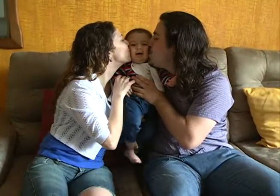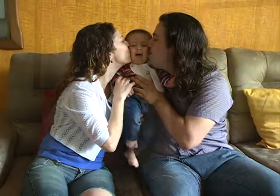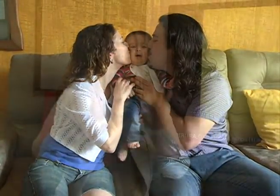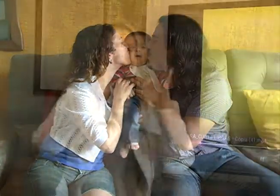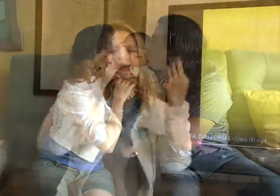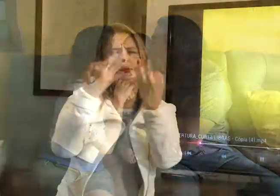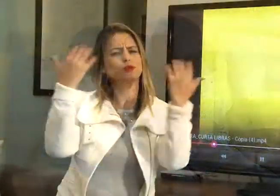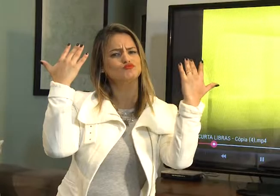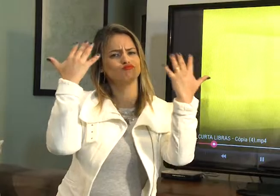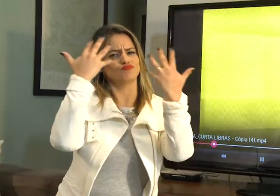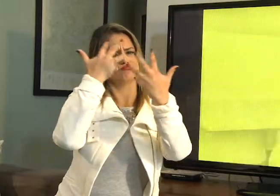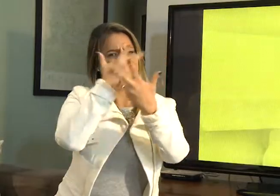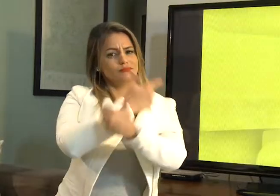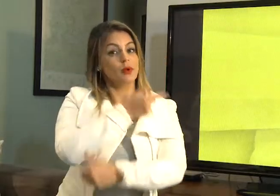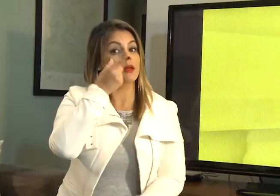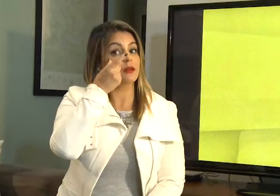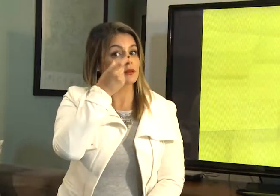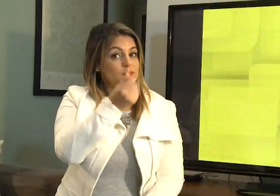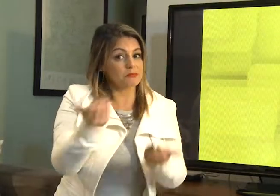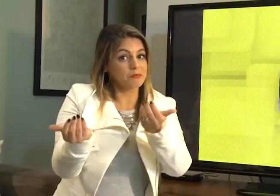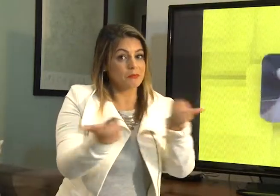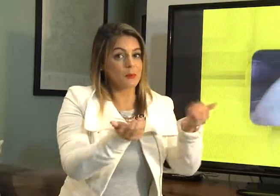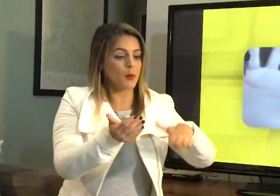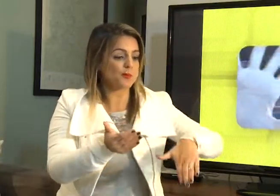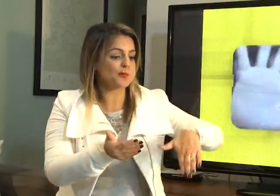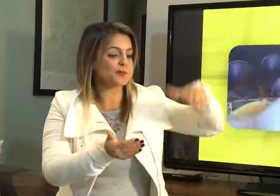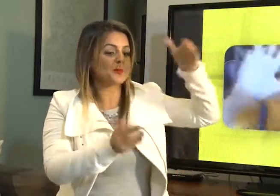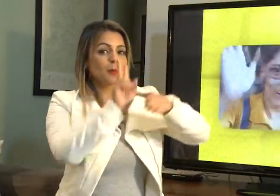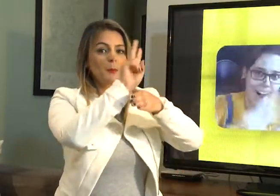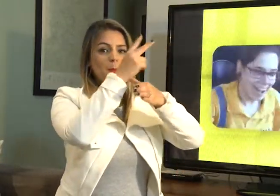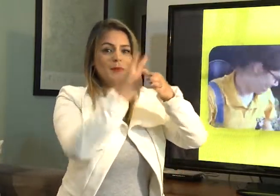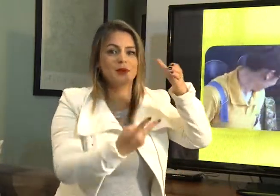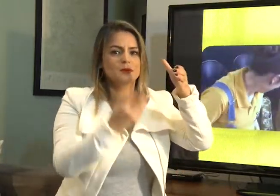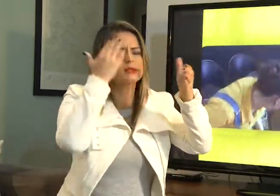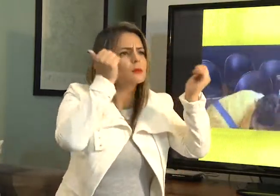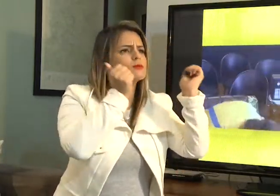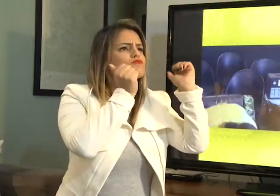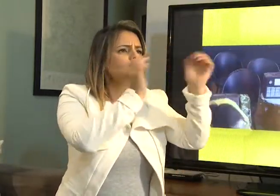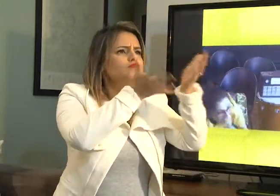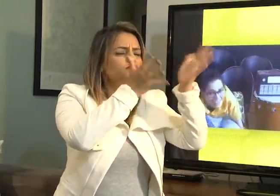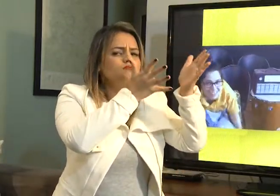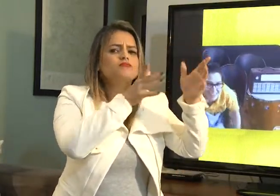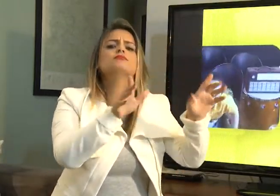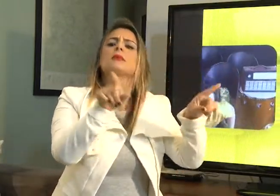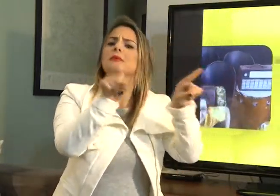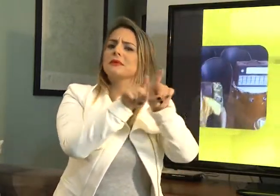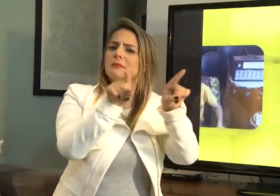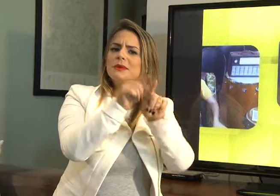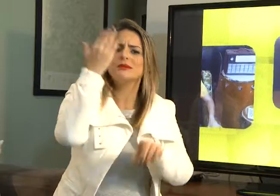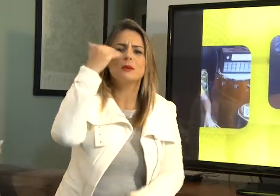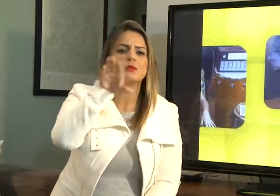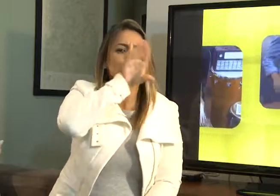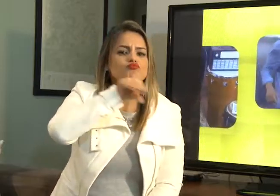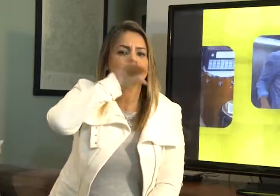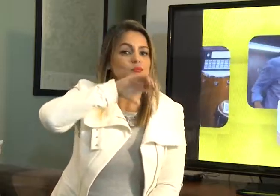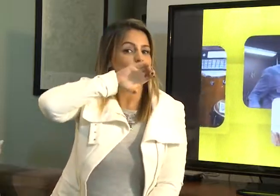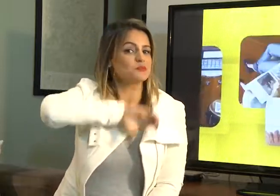Que família linda! Com certeza, essa criança crescerá bilíngue, sinalizando a libras e falando a língua portuguesa.